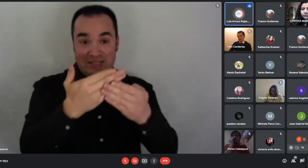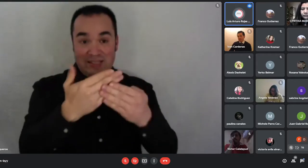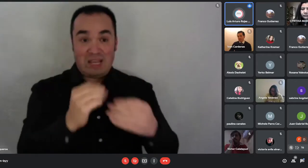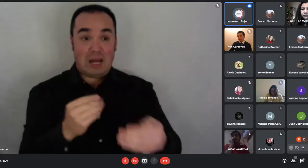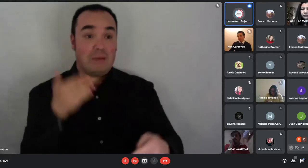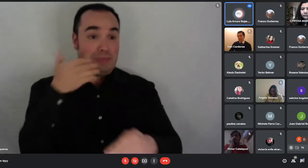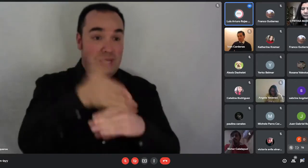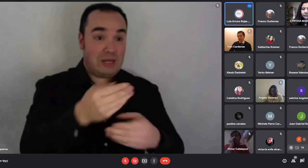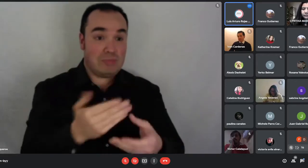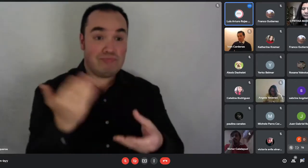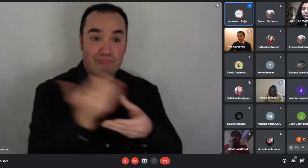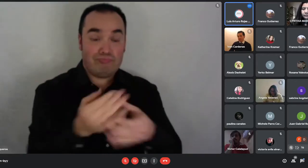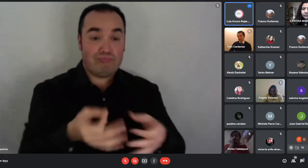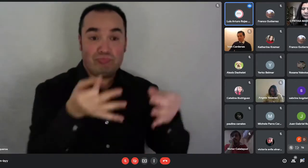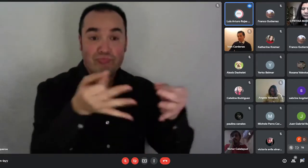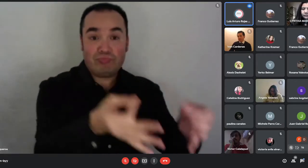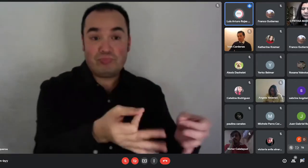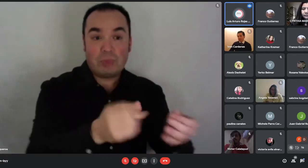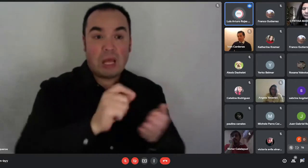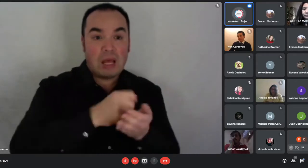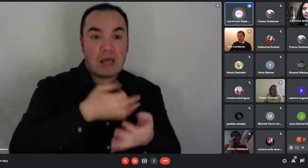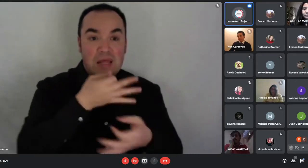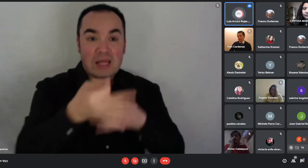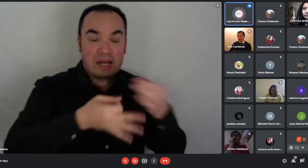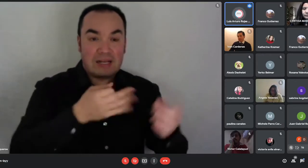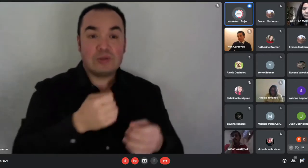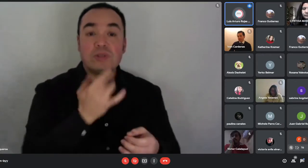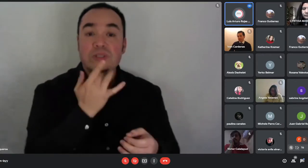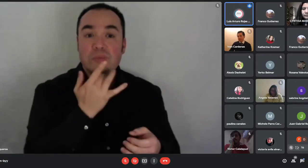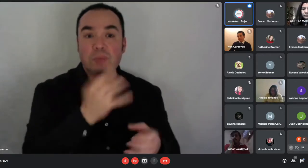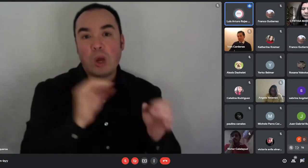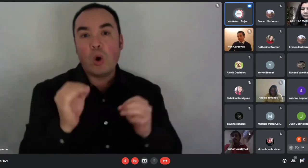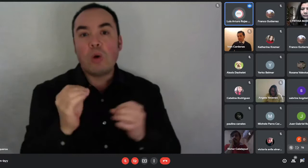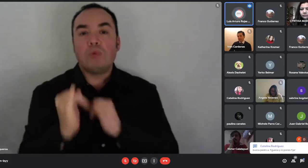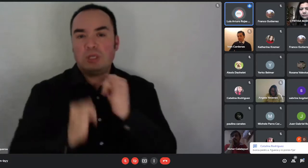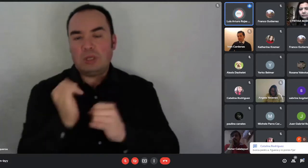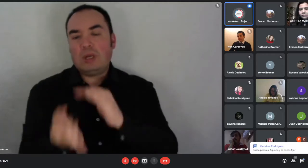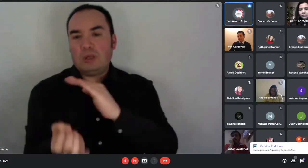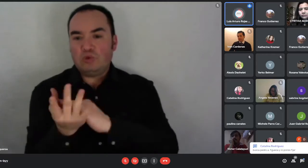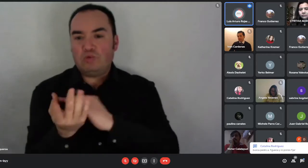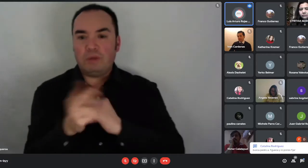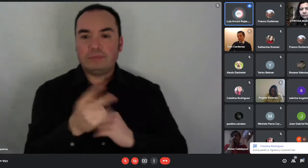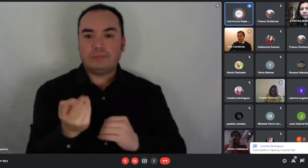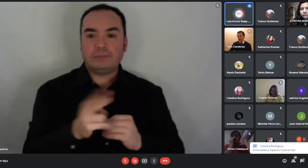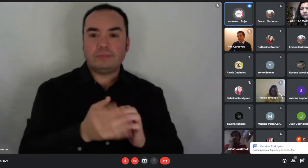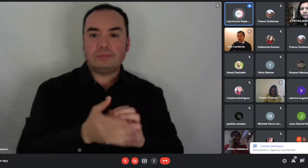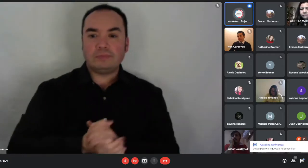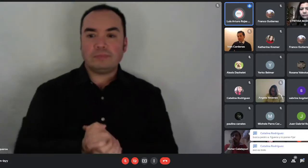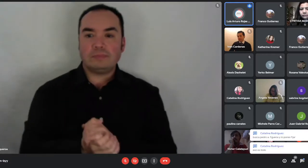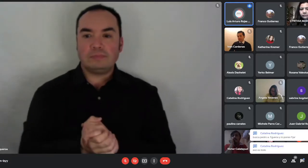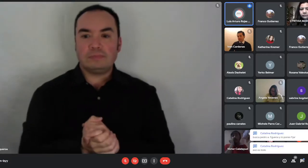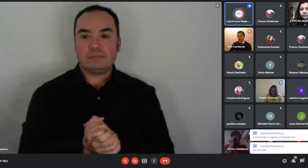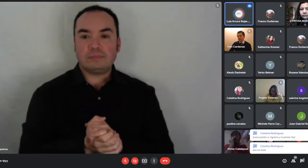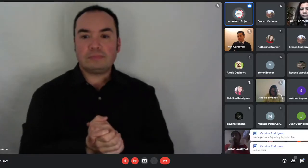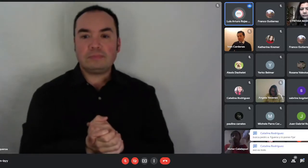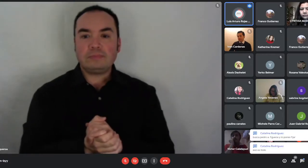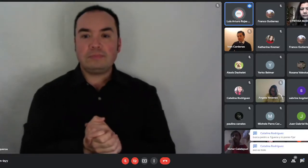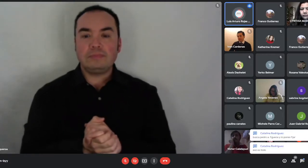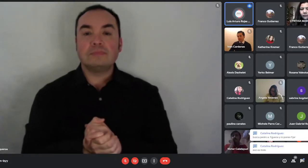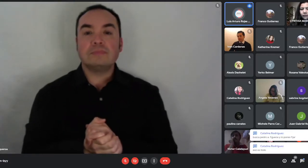Y, bueno, como les decía yo, estamos a la espera de que si en el siguiente llamado se va a pedir o no el crédito publicario. Eso no lo sabemos